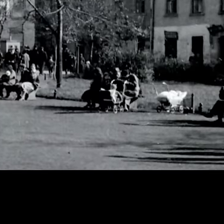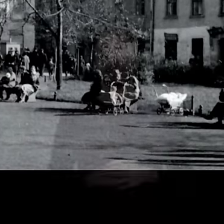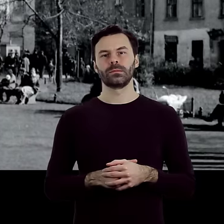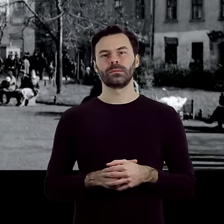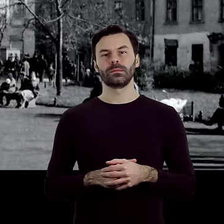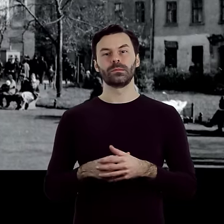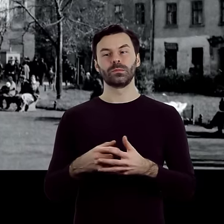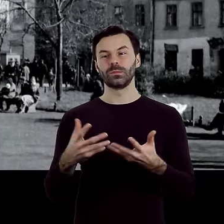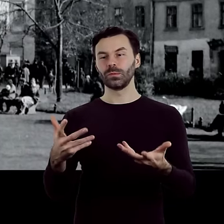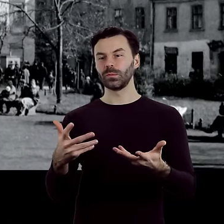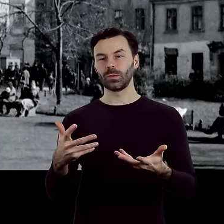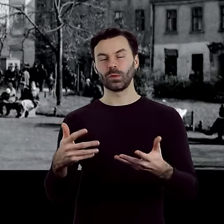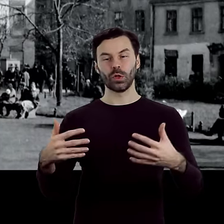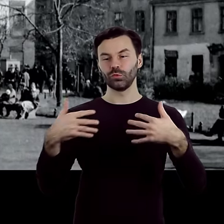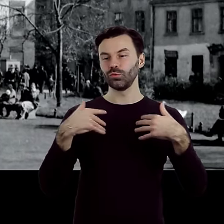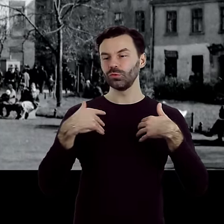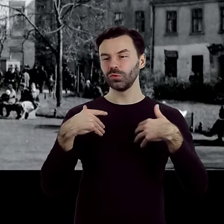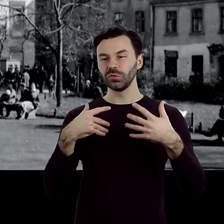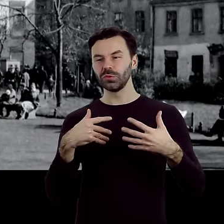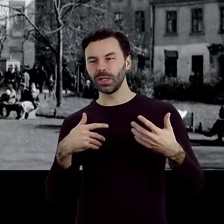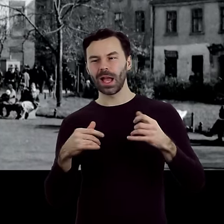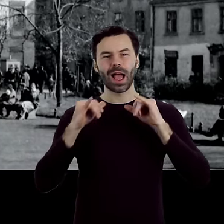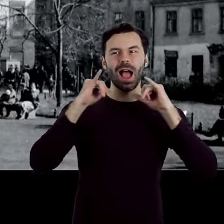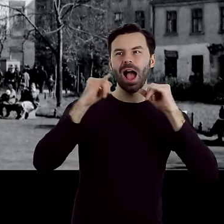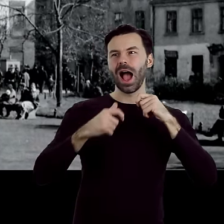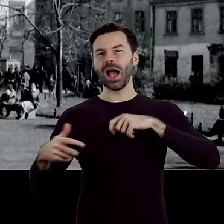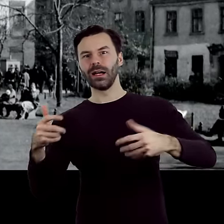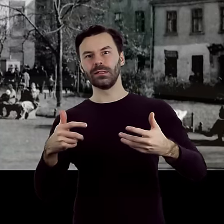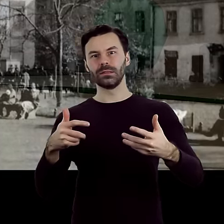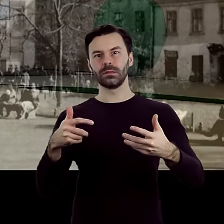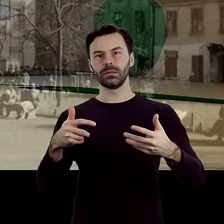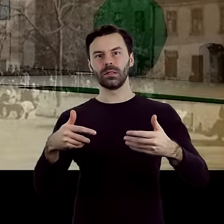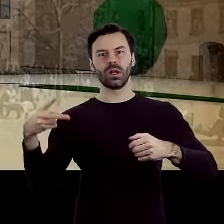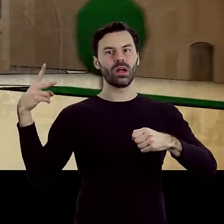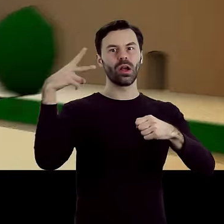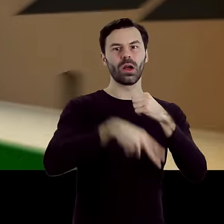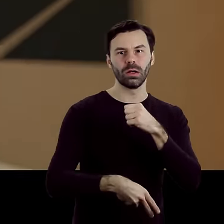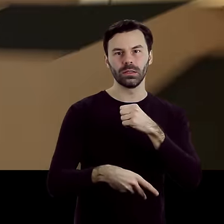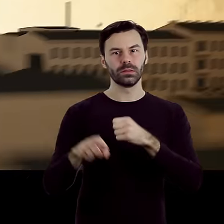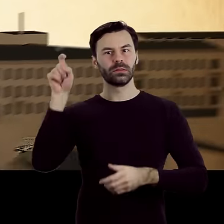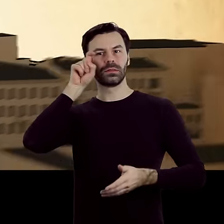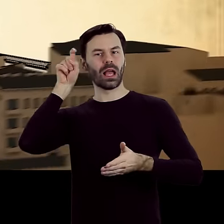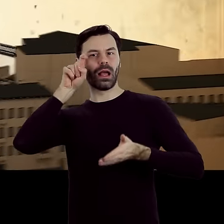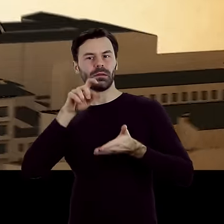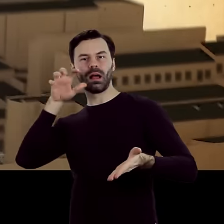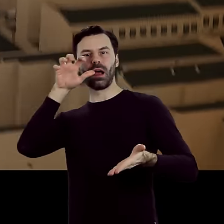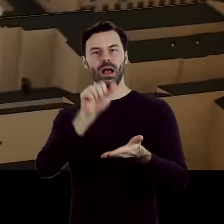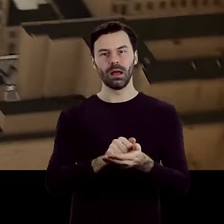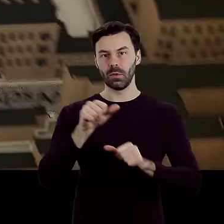Bogate, pełne zgiełku życie tego miejsca skończyło się wraz z nastaniem hitlerowskiej okupacji. W 1940